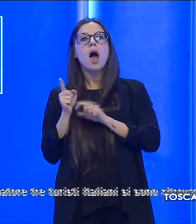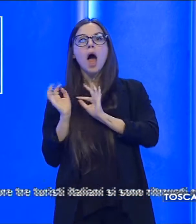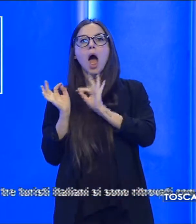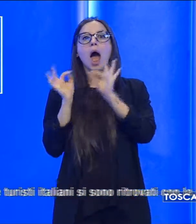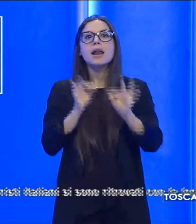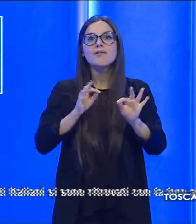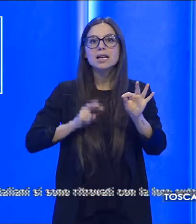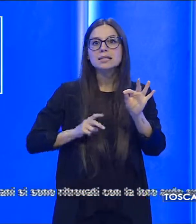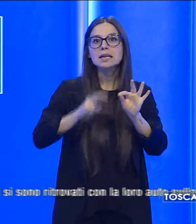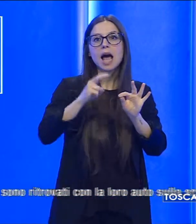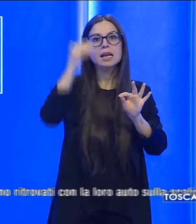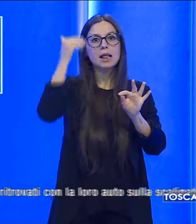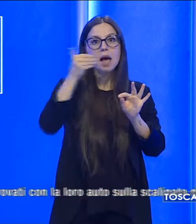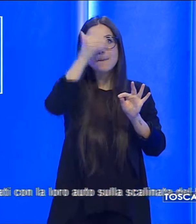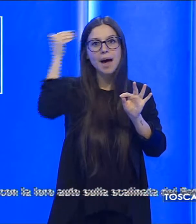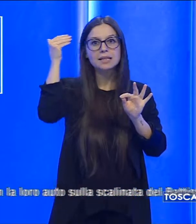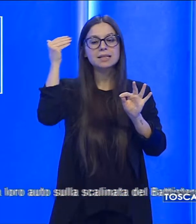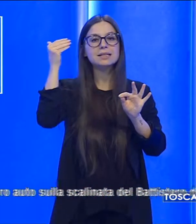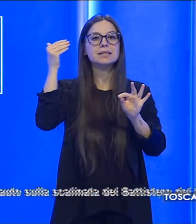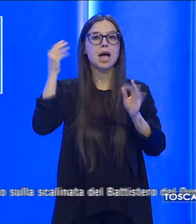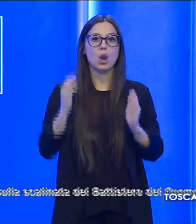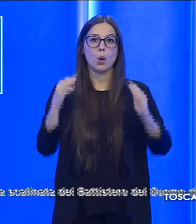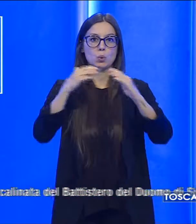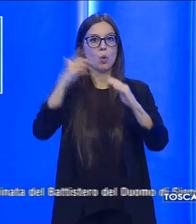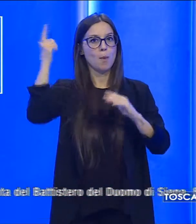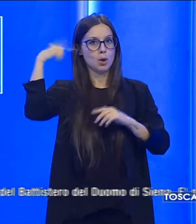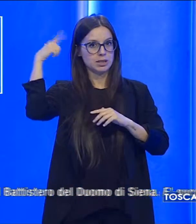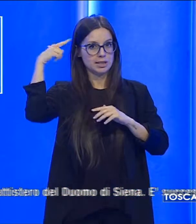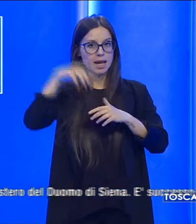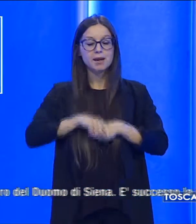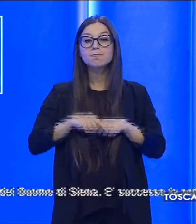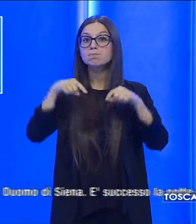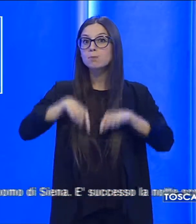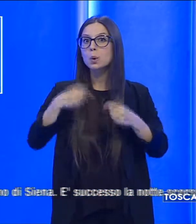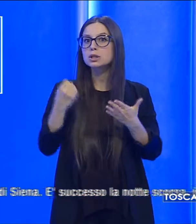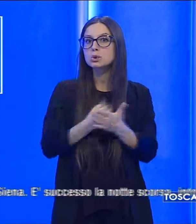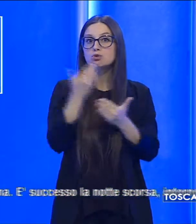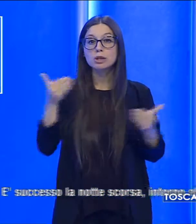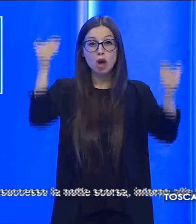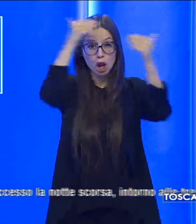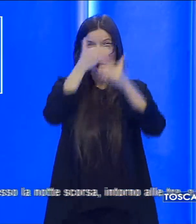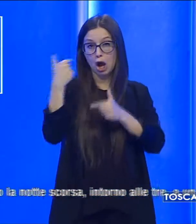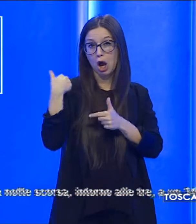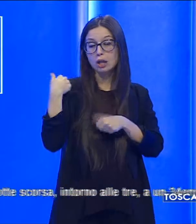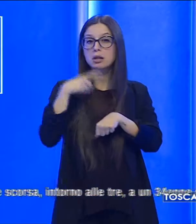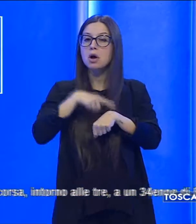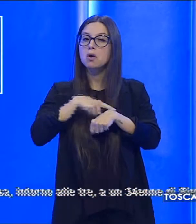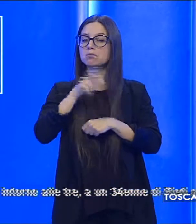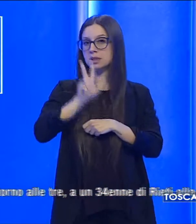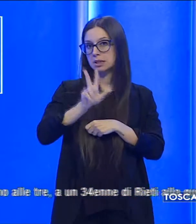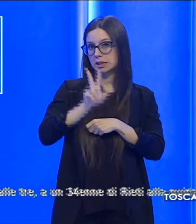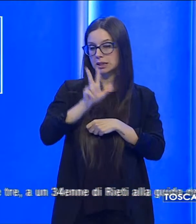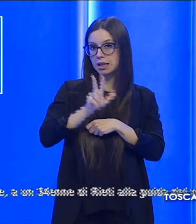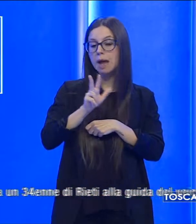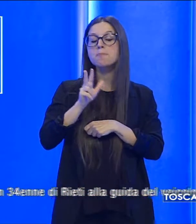scalinata del Battistero del Duomo di Siena. È successo la notte scorsa, intorno alle 3, a